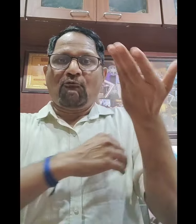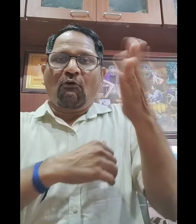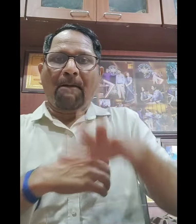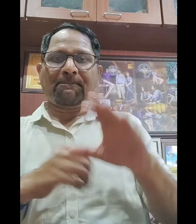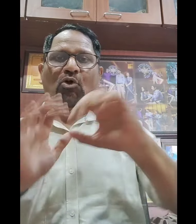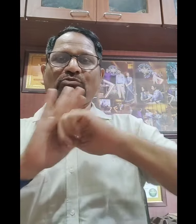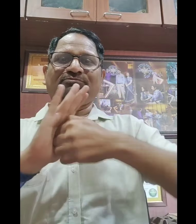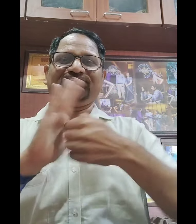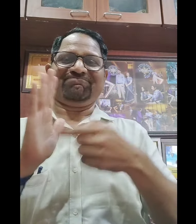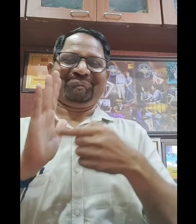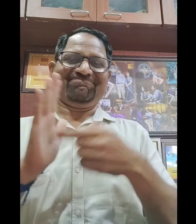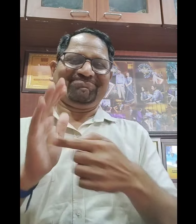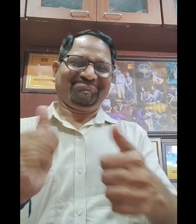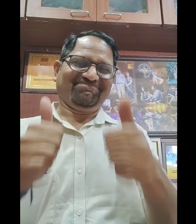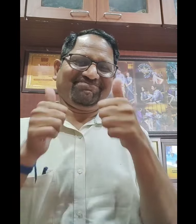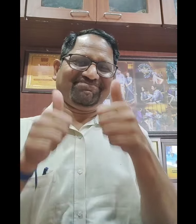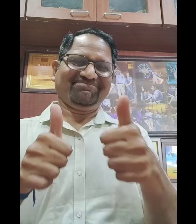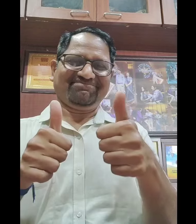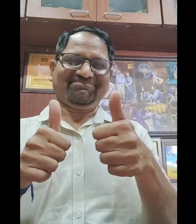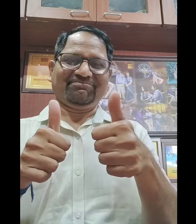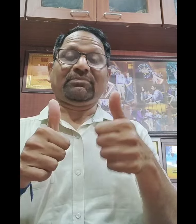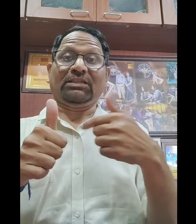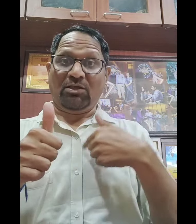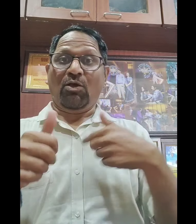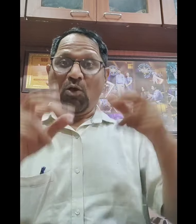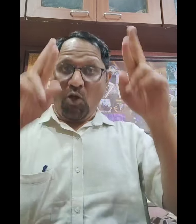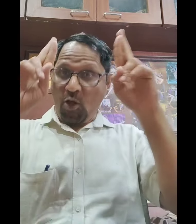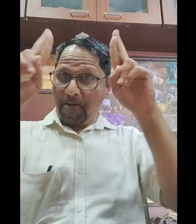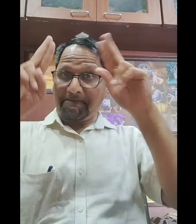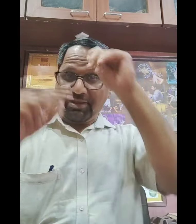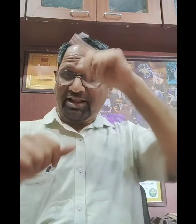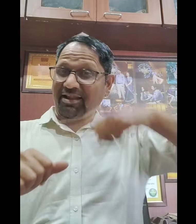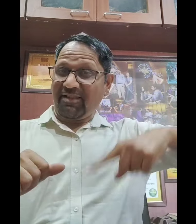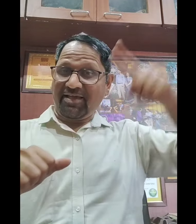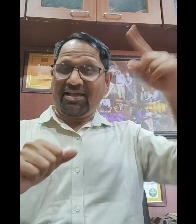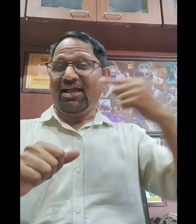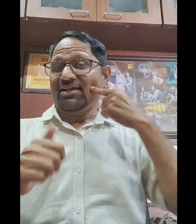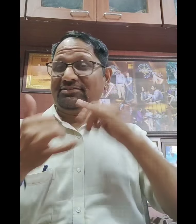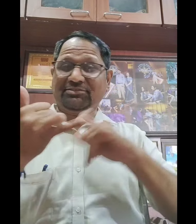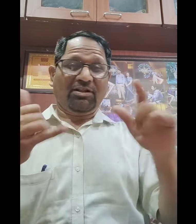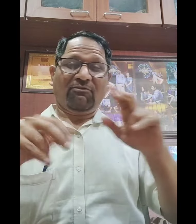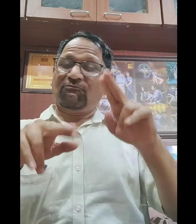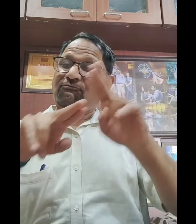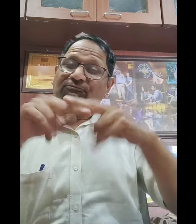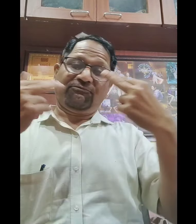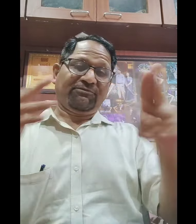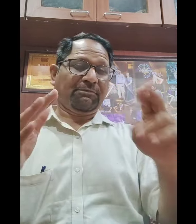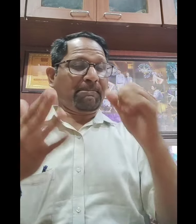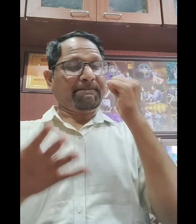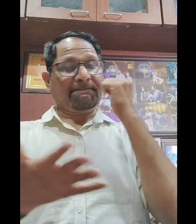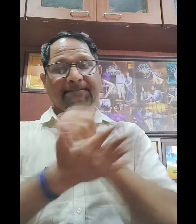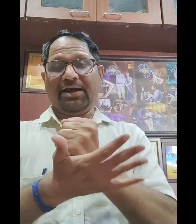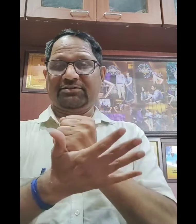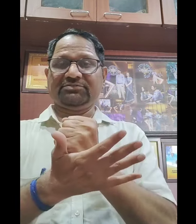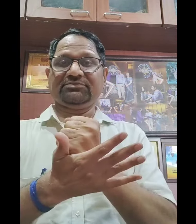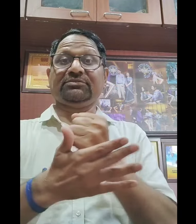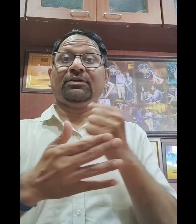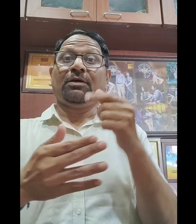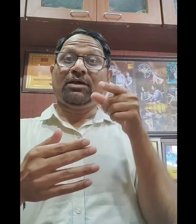हमारे दिव्यांग जनों को, मुखबधिरों को empower करता है, और हम चाहते हैं कि Indian